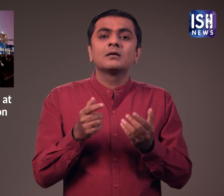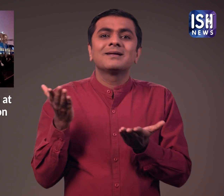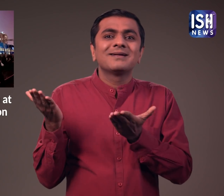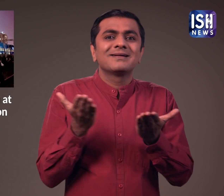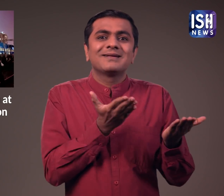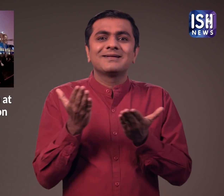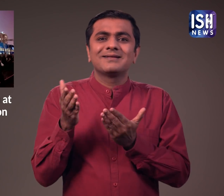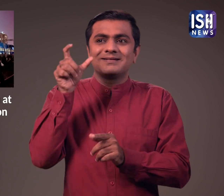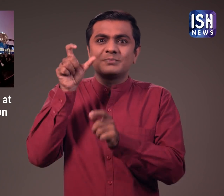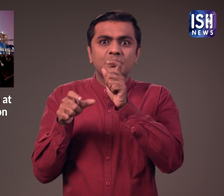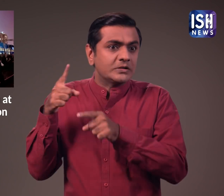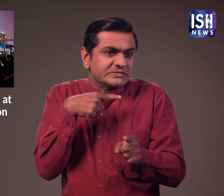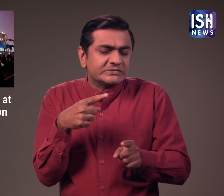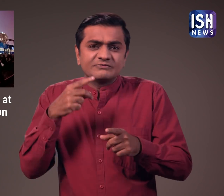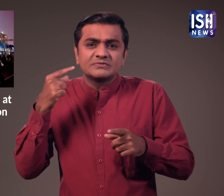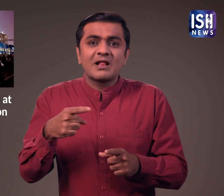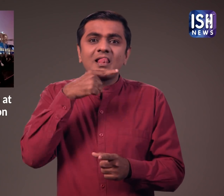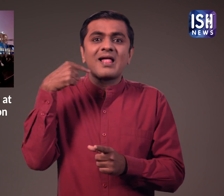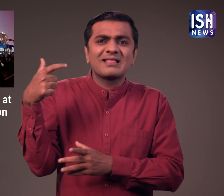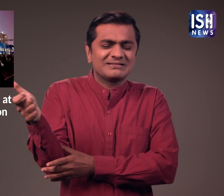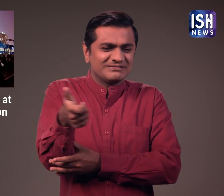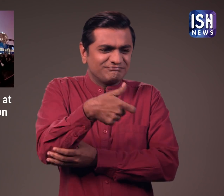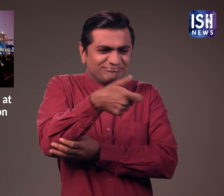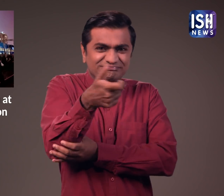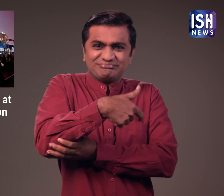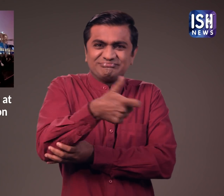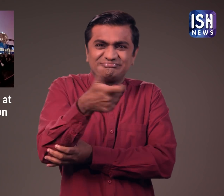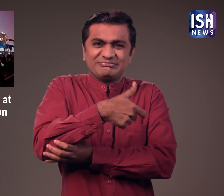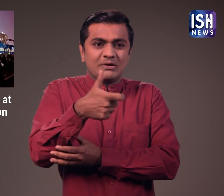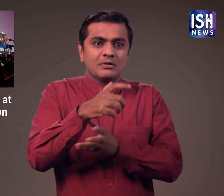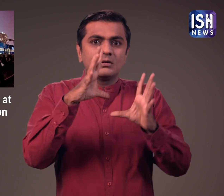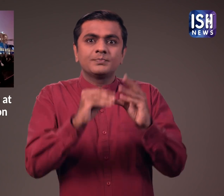कैबिन क्रू ने आग बुजाने के यंत्र की मदद से उस पर काबू पाया